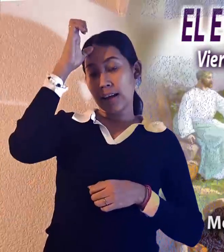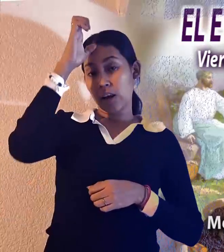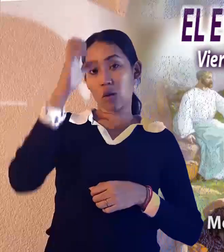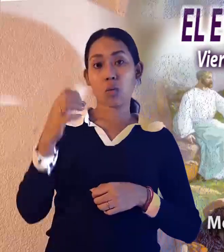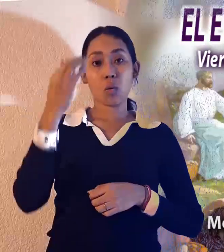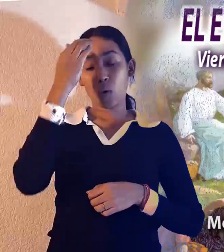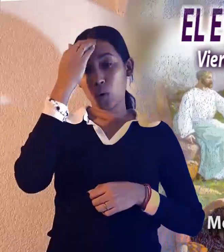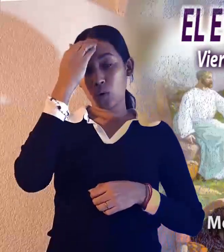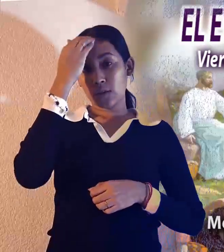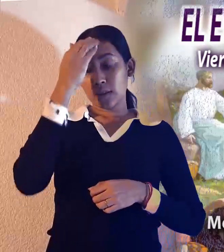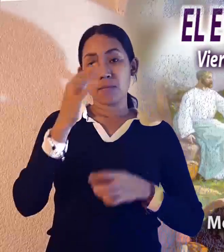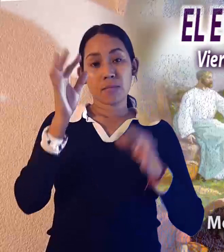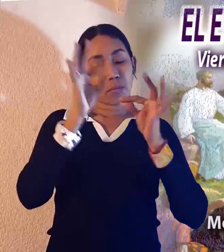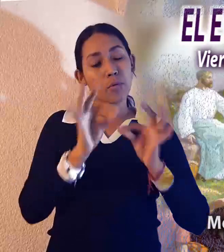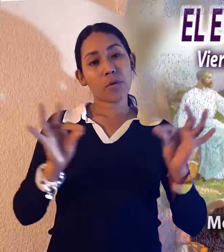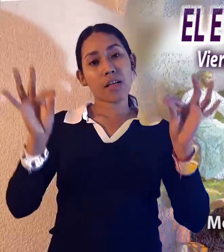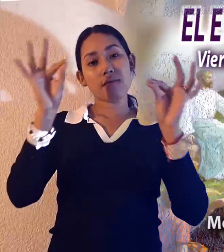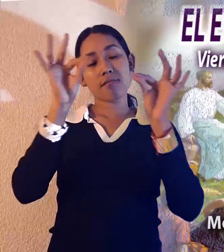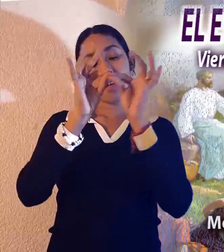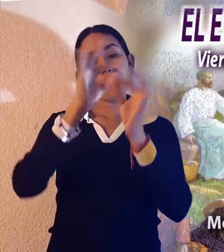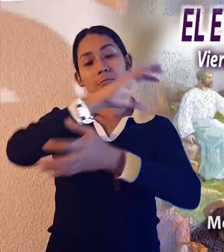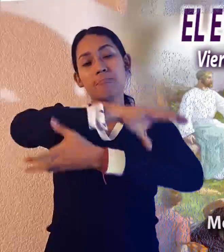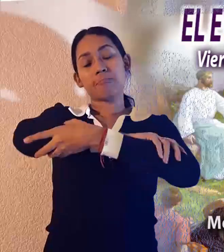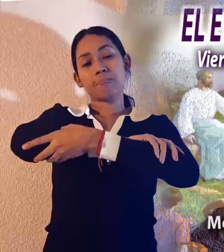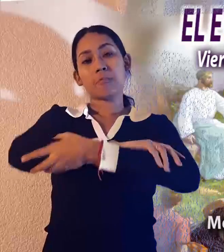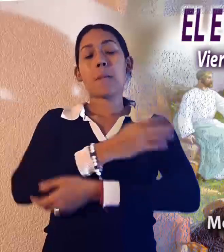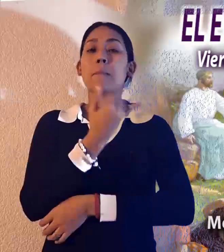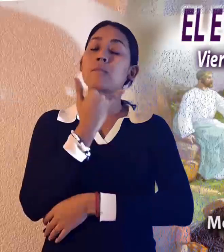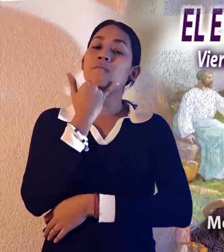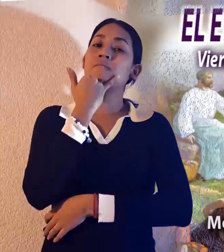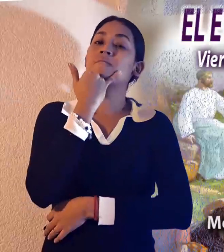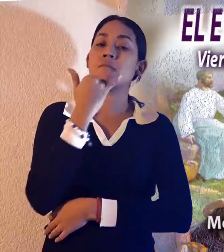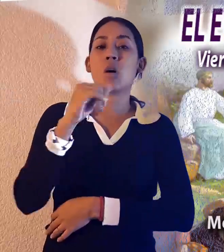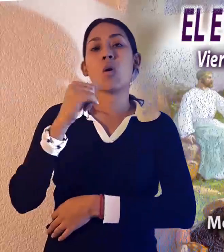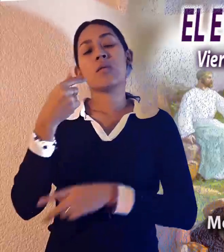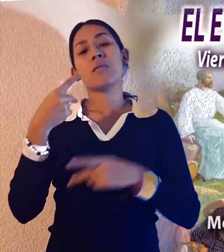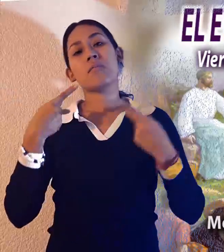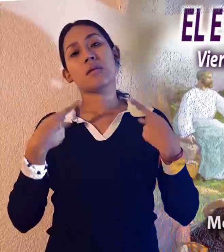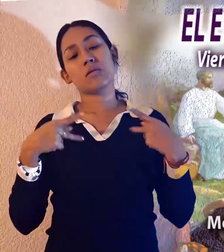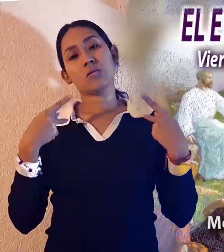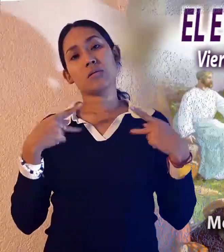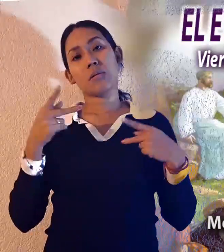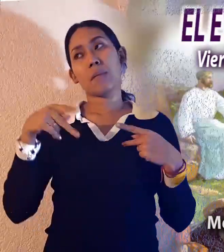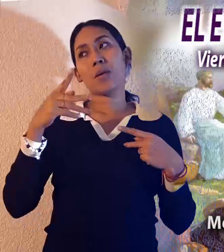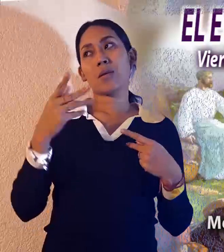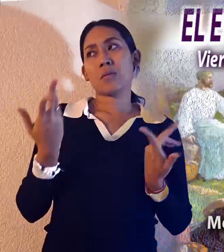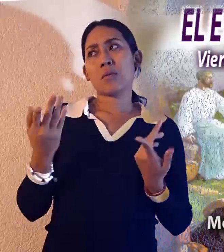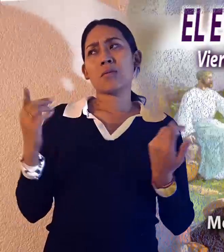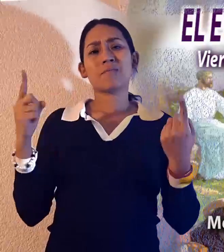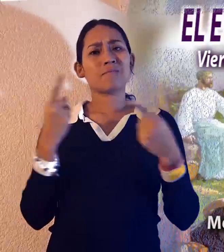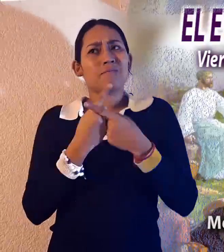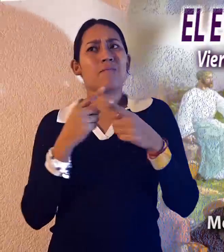Eucaristía esperando que se pueda reconciliar. Pero lo incongruente del caso